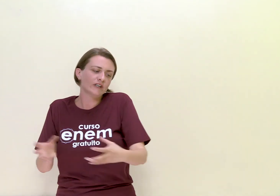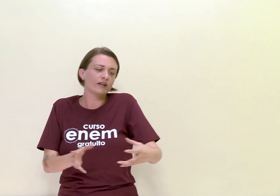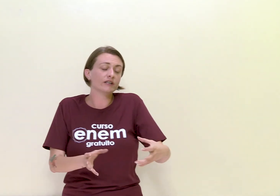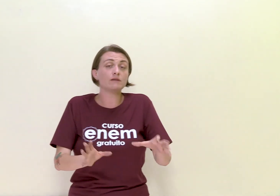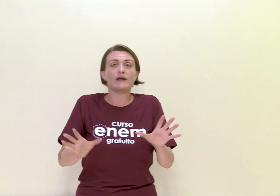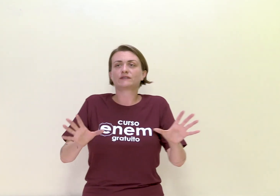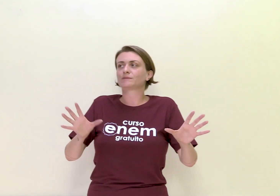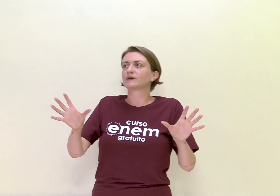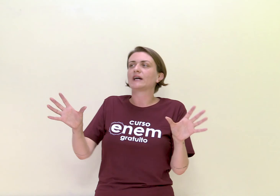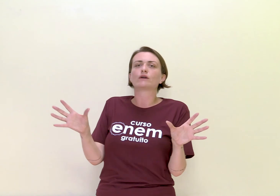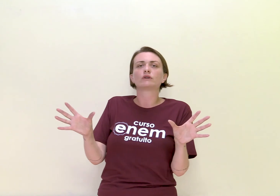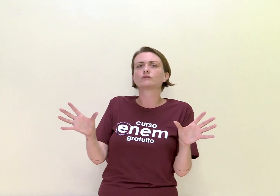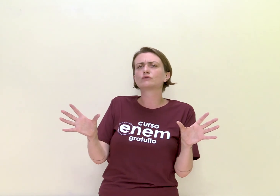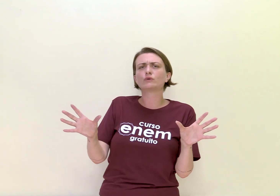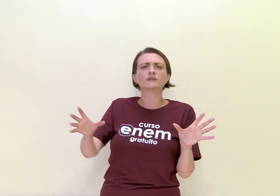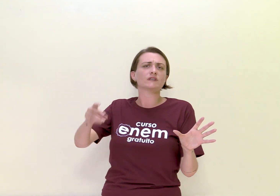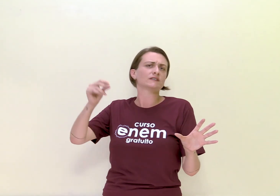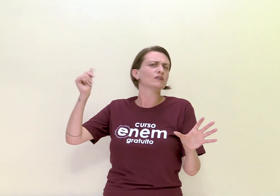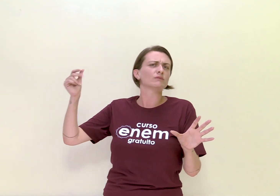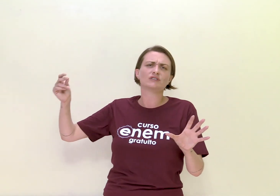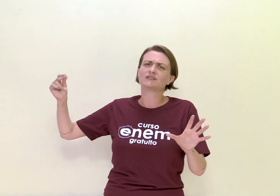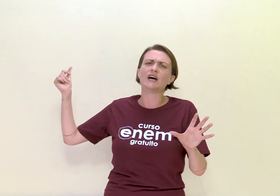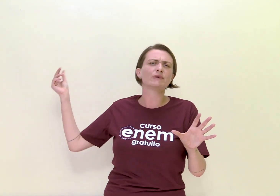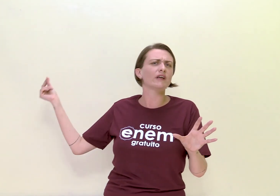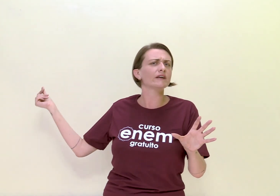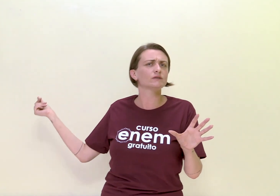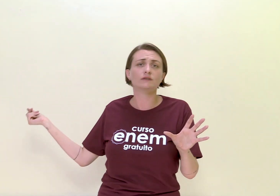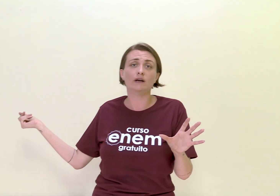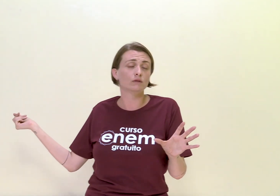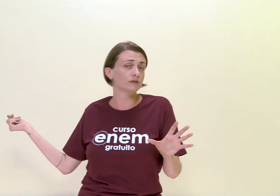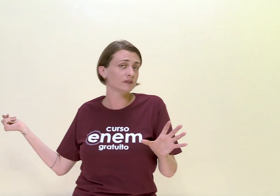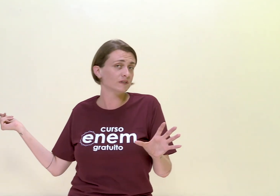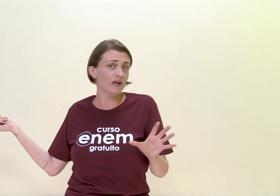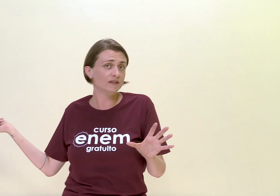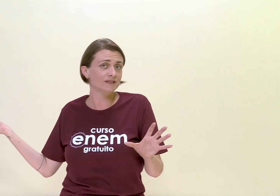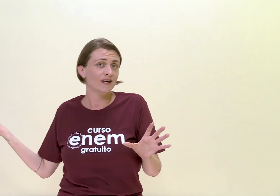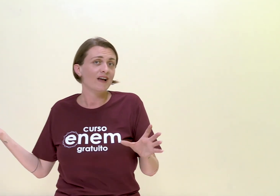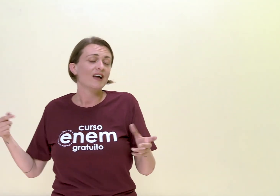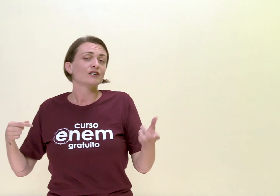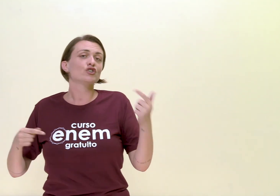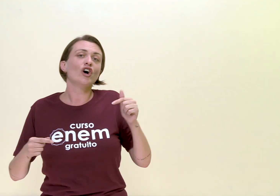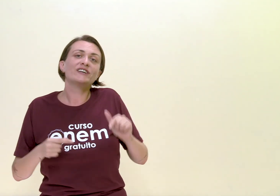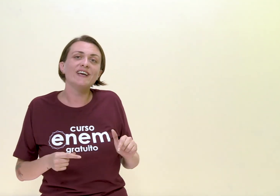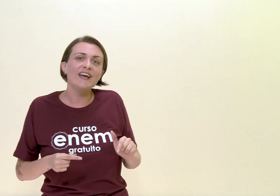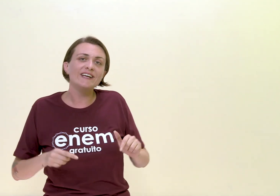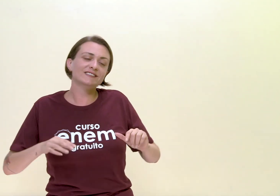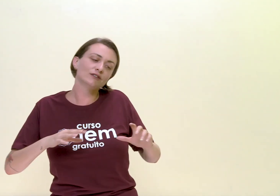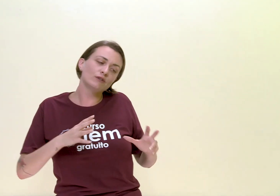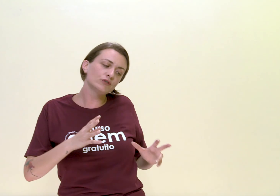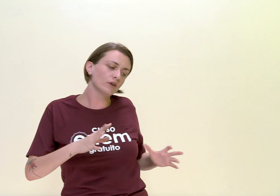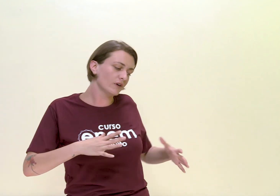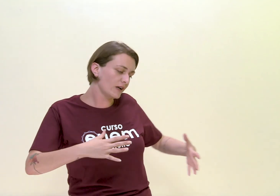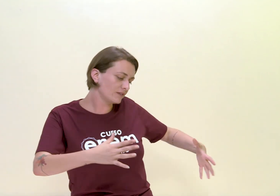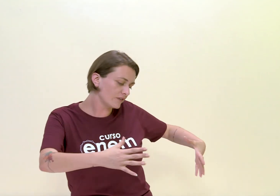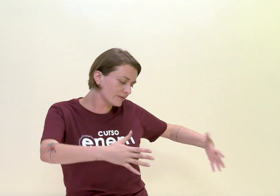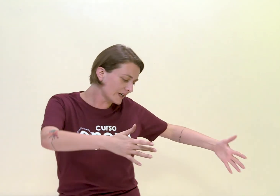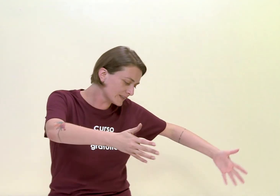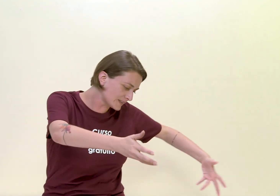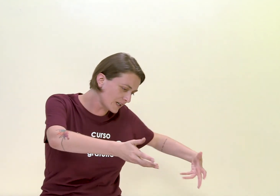chegaram aqui e meio que se espantaram com as culturas, assim como a gente sabe desde o século XVI, só que esse Dom Diogo teve uma relação